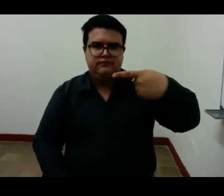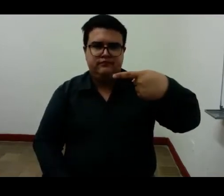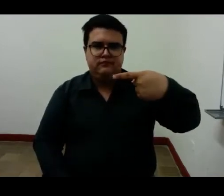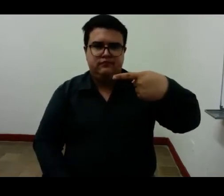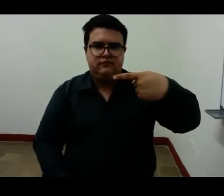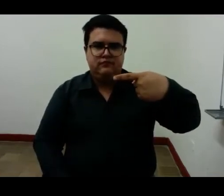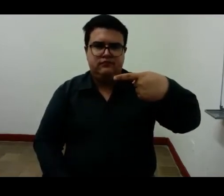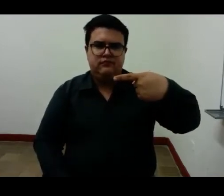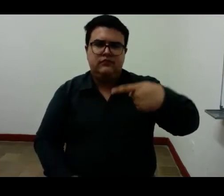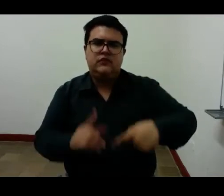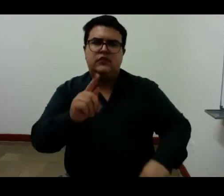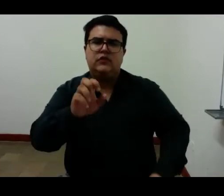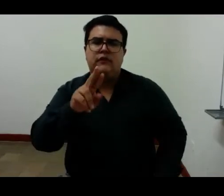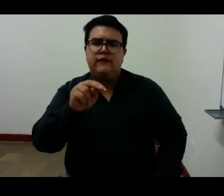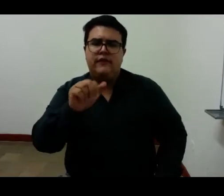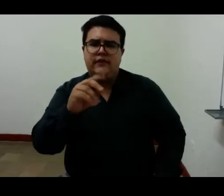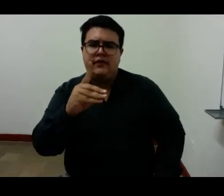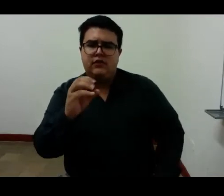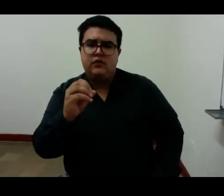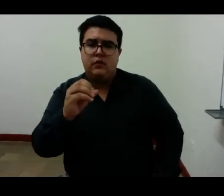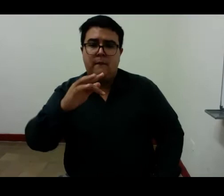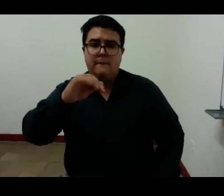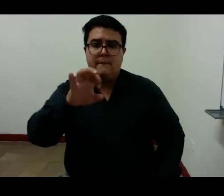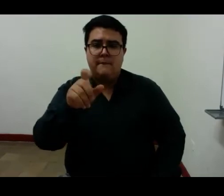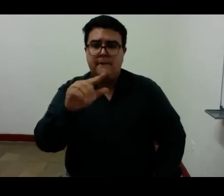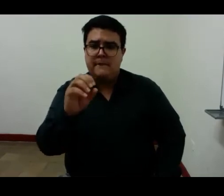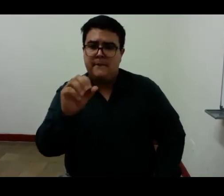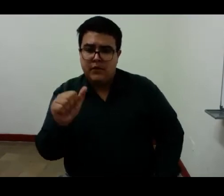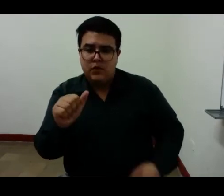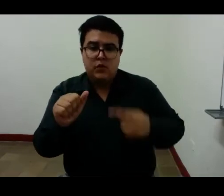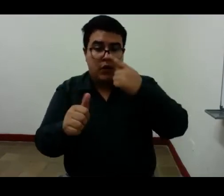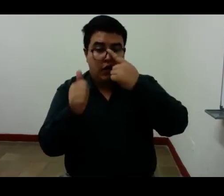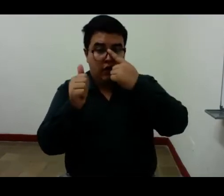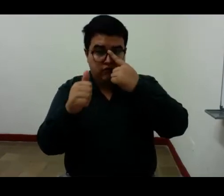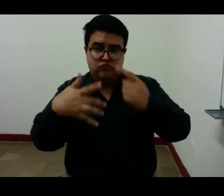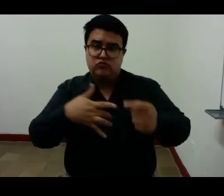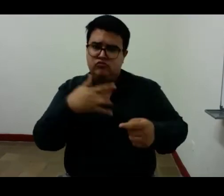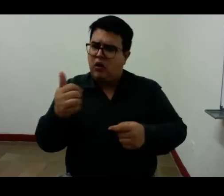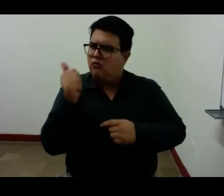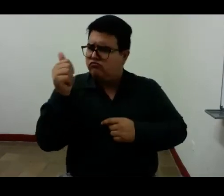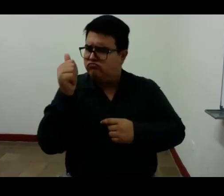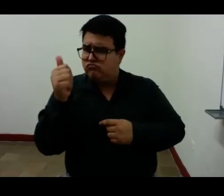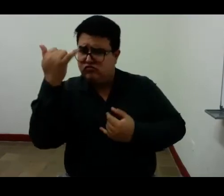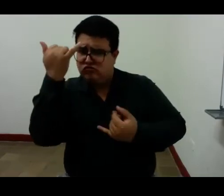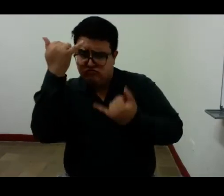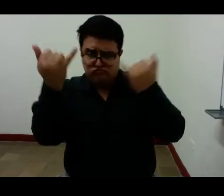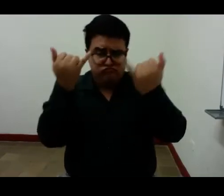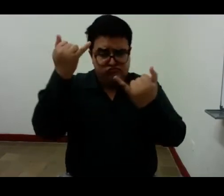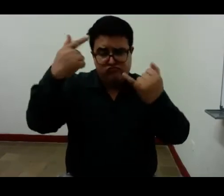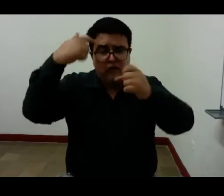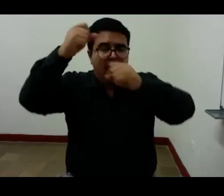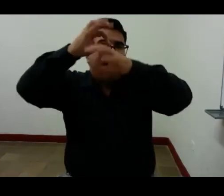Fernando Pesoha nunca pretendió ser sino un soñador.